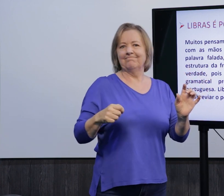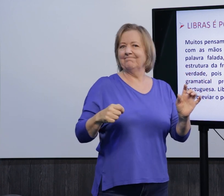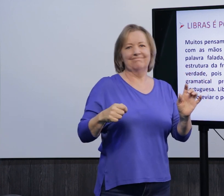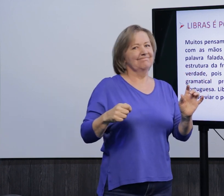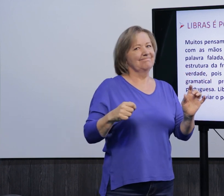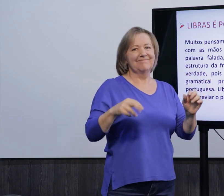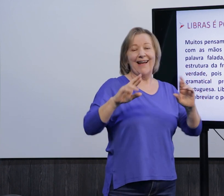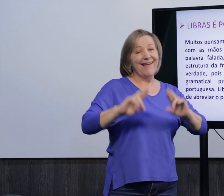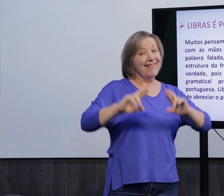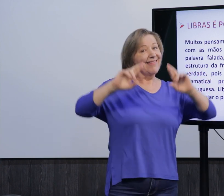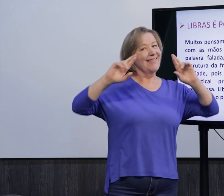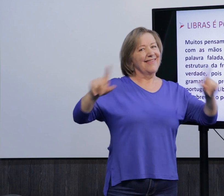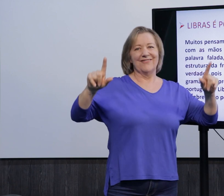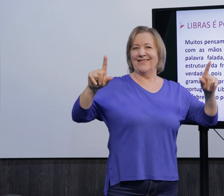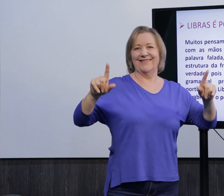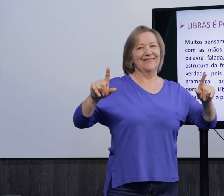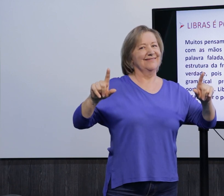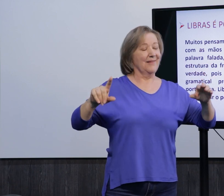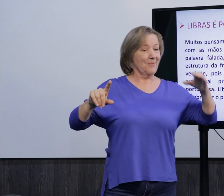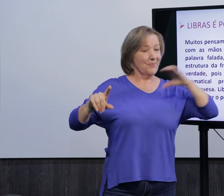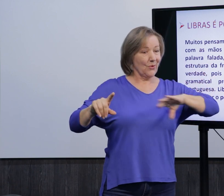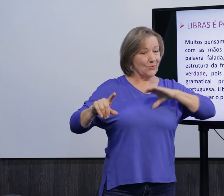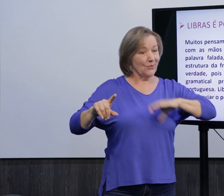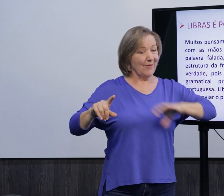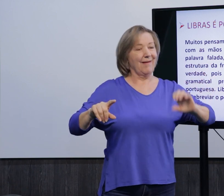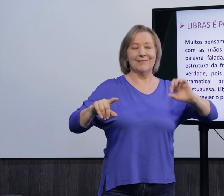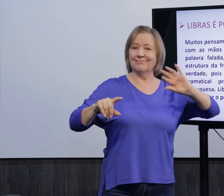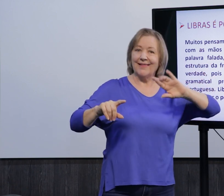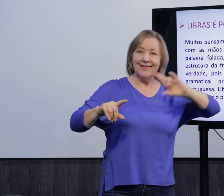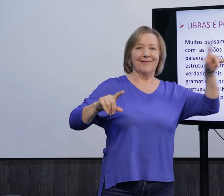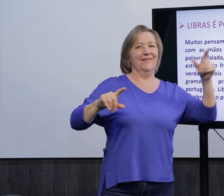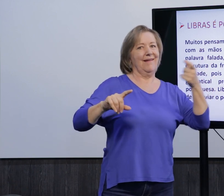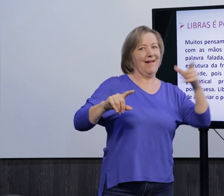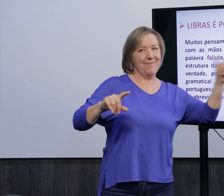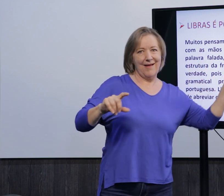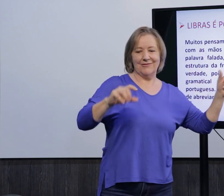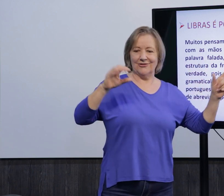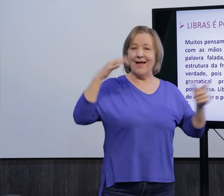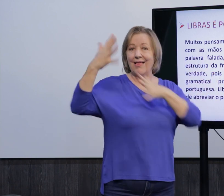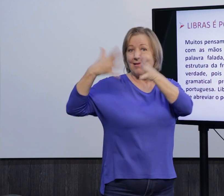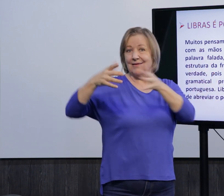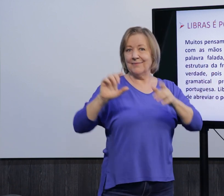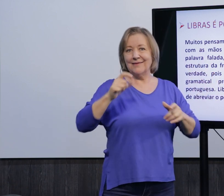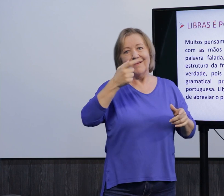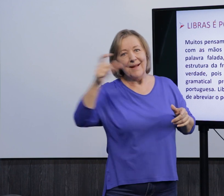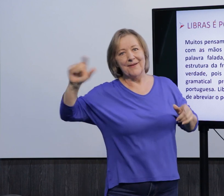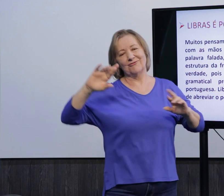Não, ela não é dessa forma, né, é diferente a realização dela. O português tem uma estrutura totalmente